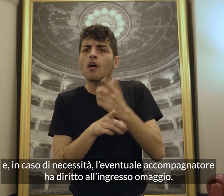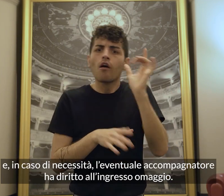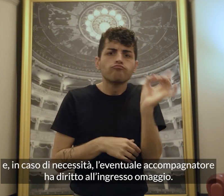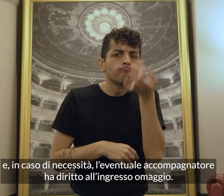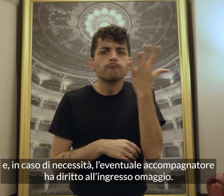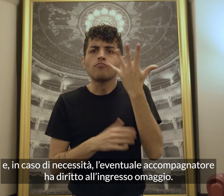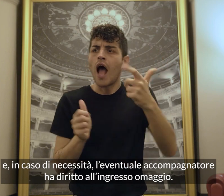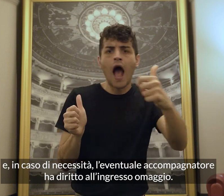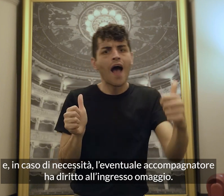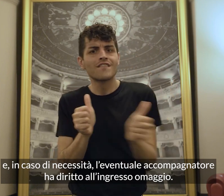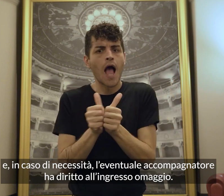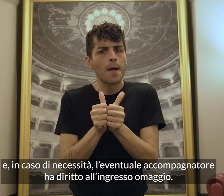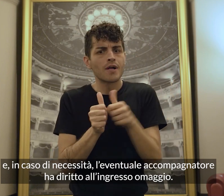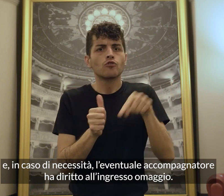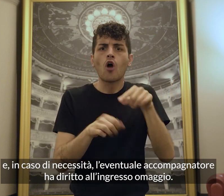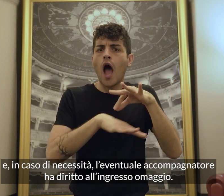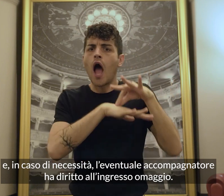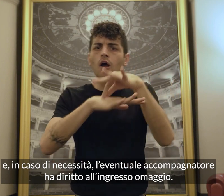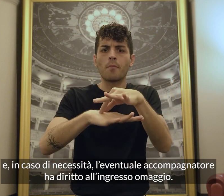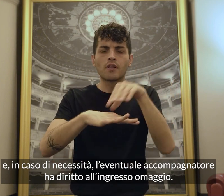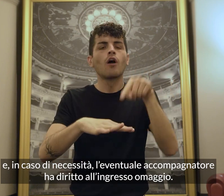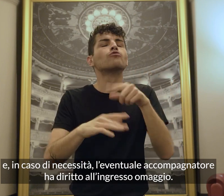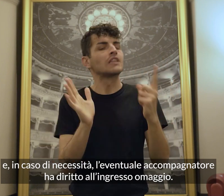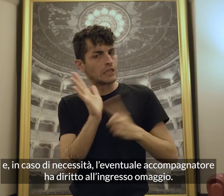'eventuale accompagnatore ha diritto all'ingresso omaggio.